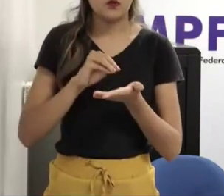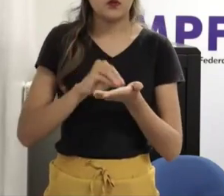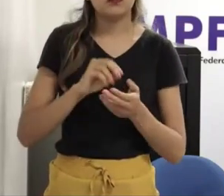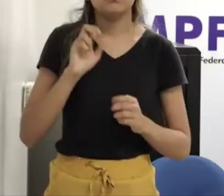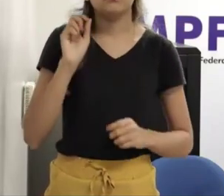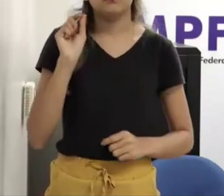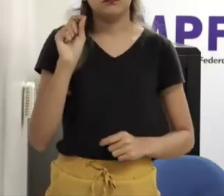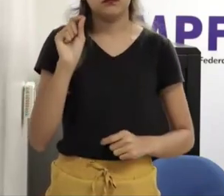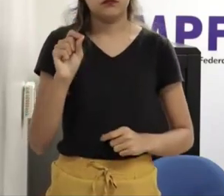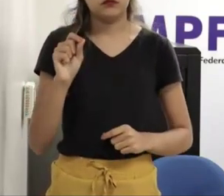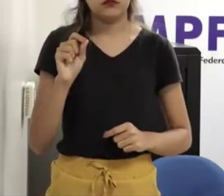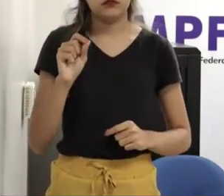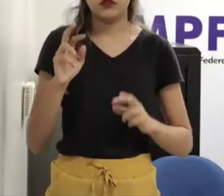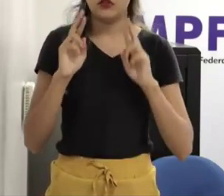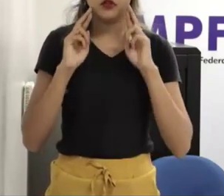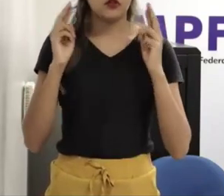expostas aos criminosos